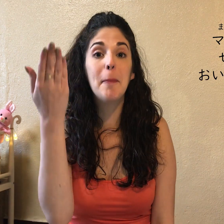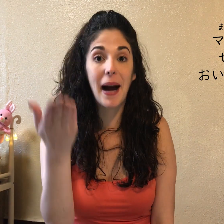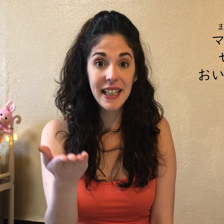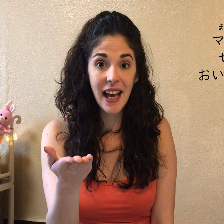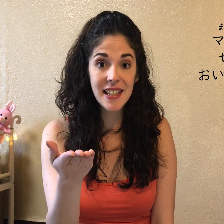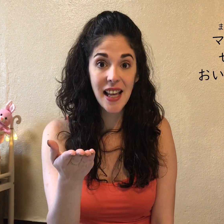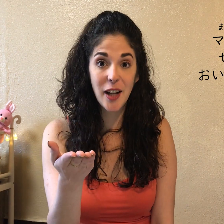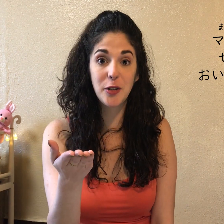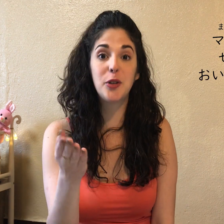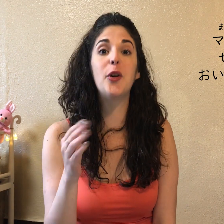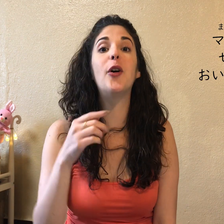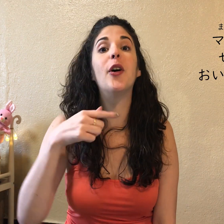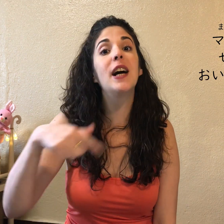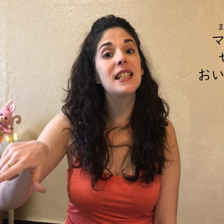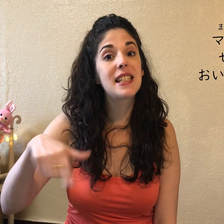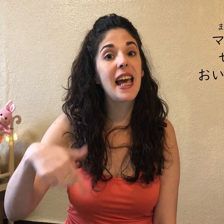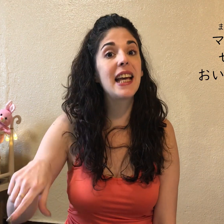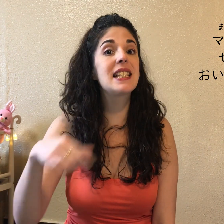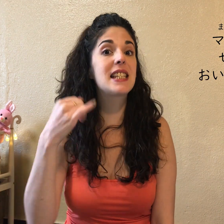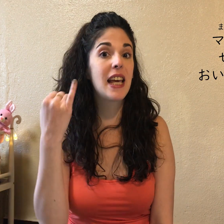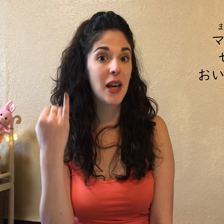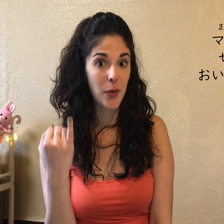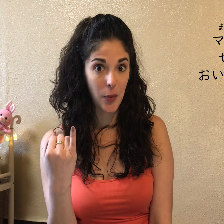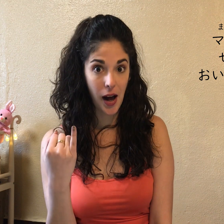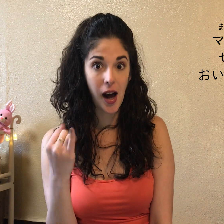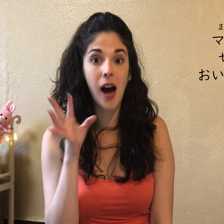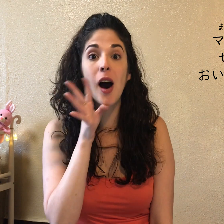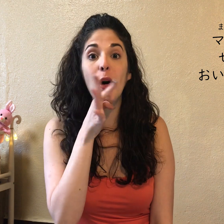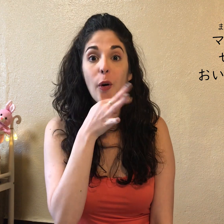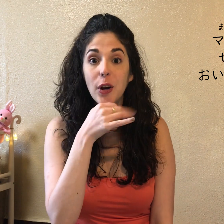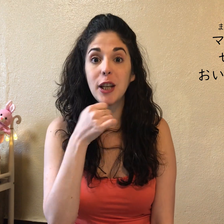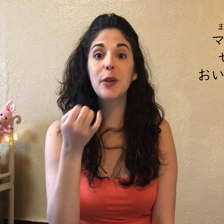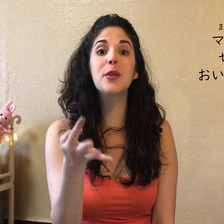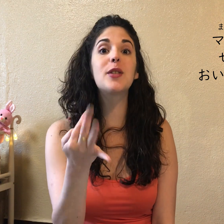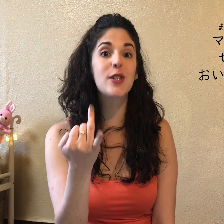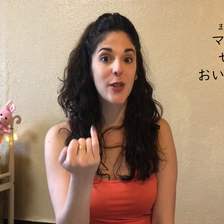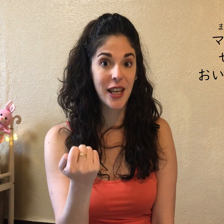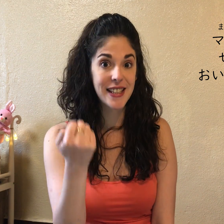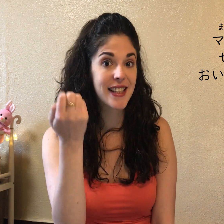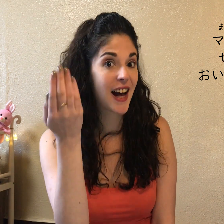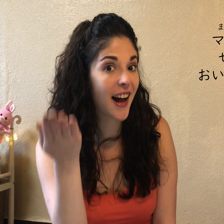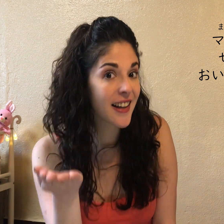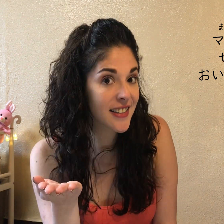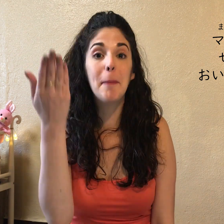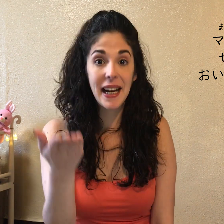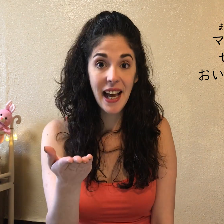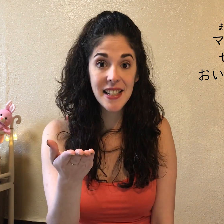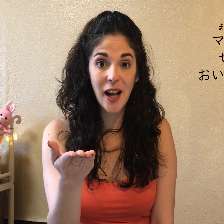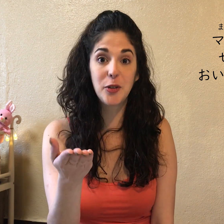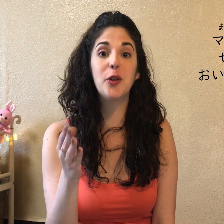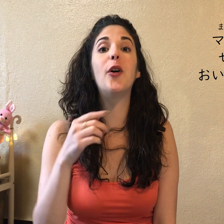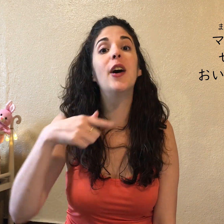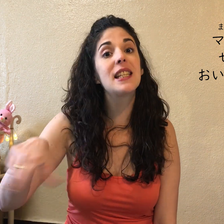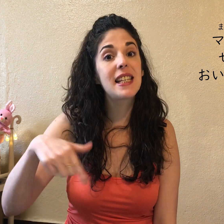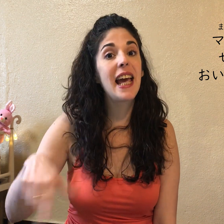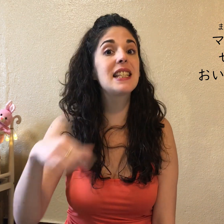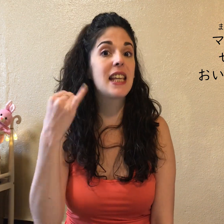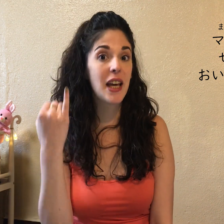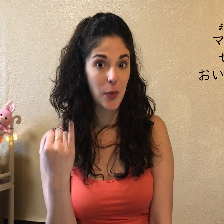María san no sensei wa oikutsu desu ka? María san no sensei